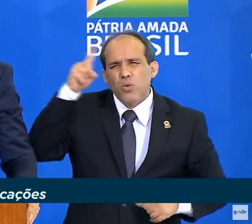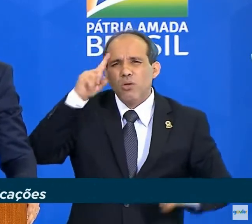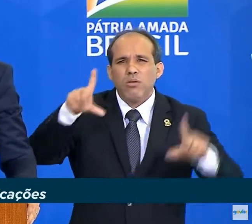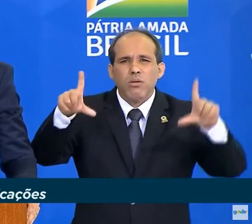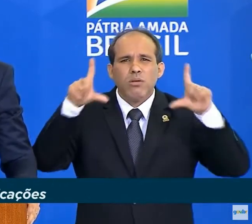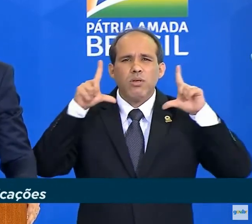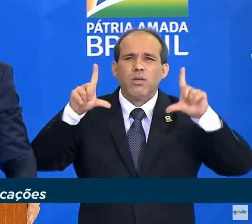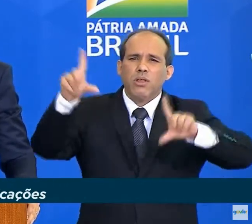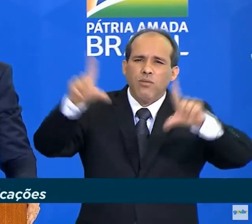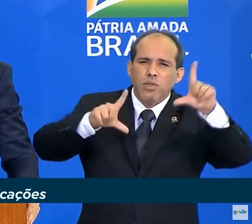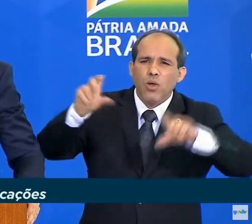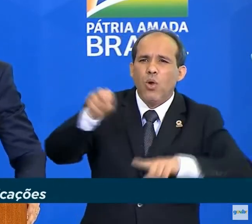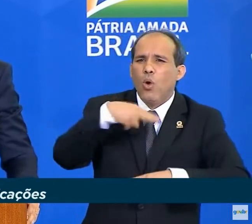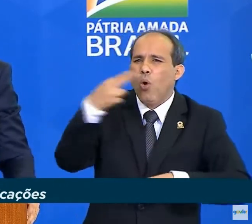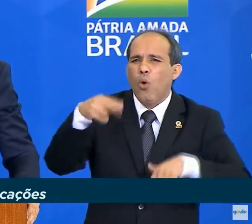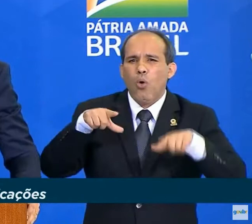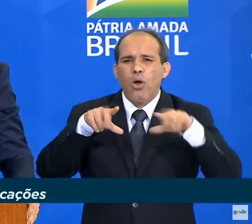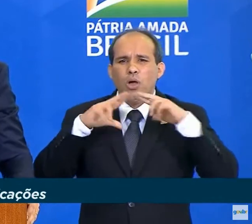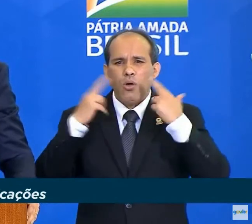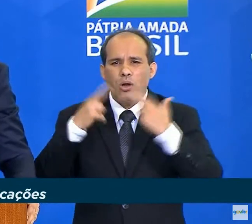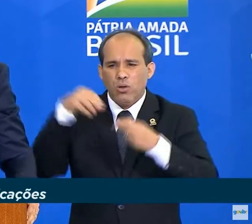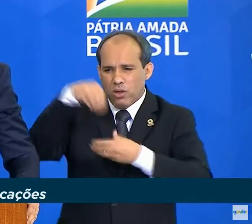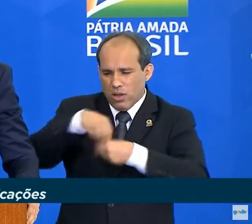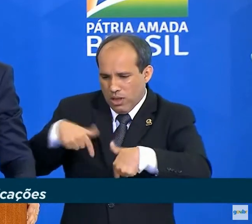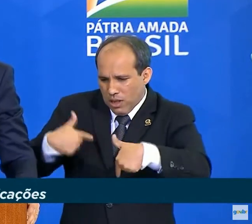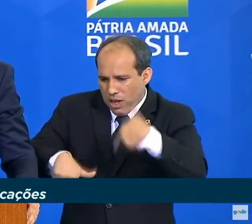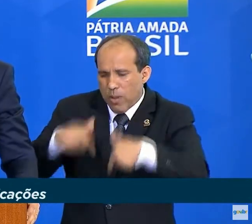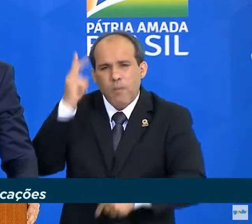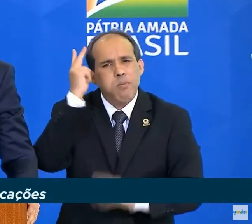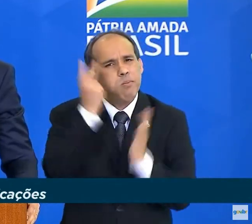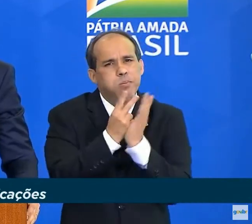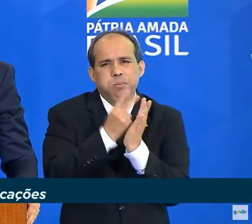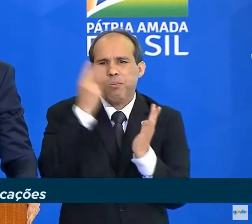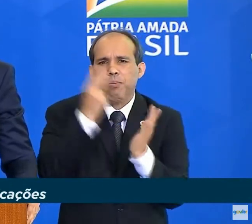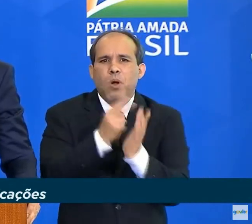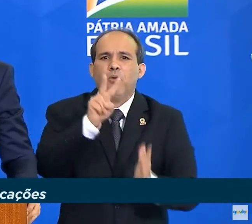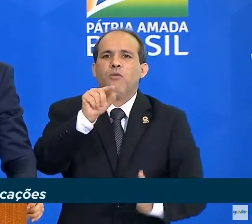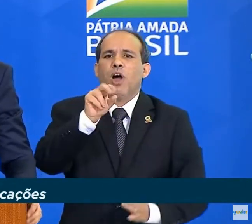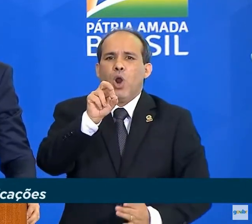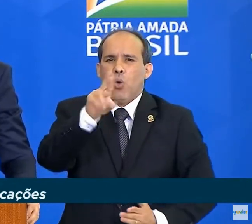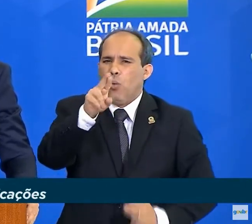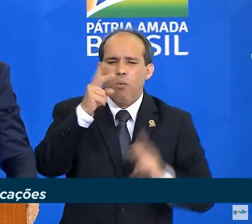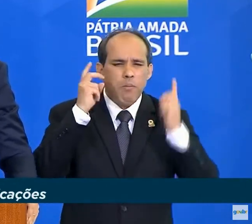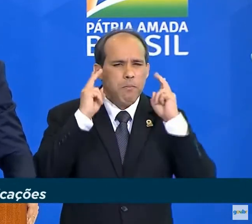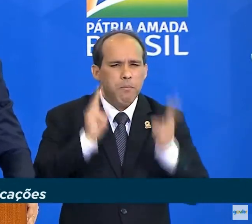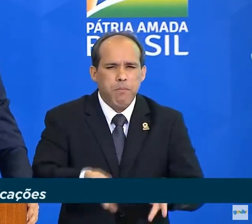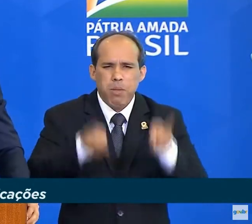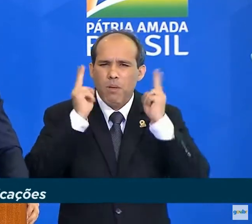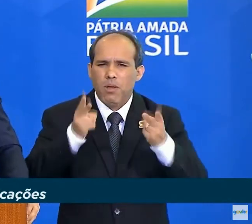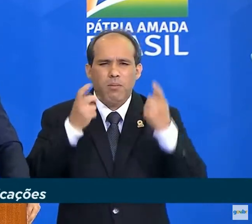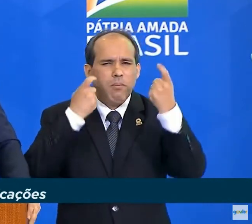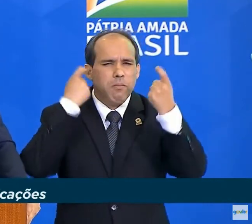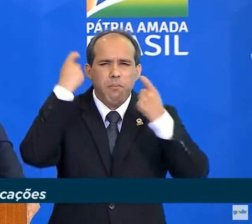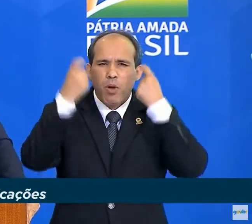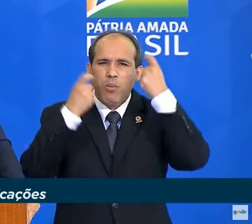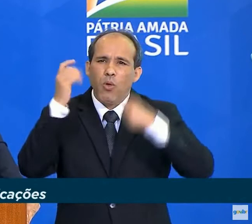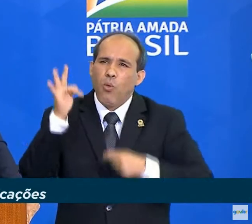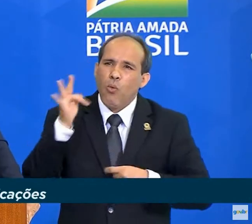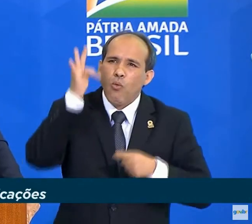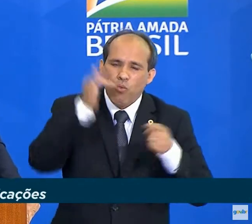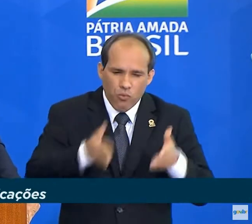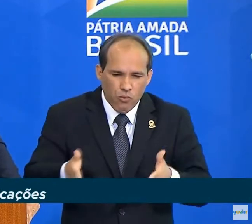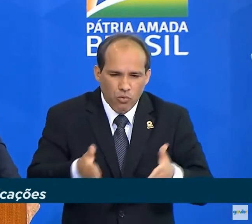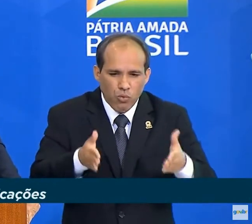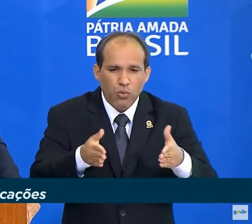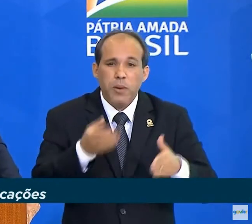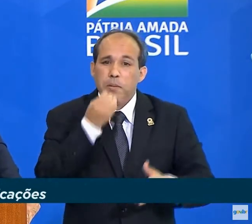câmaras ou em reuniões de trabalho, os mesmos valores, as mesmas preocupações com o destino e bem-estar